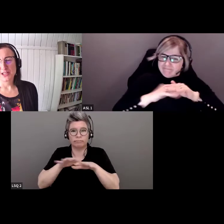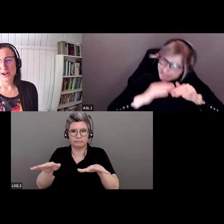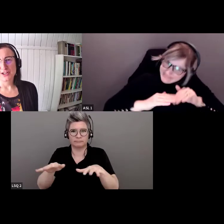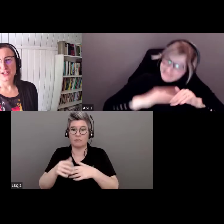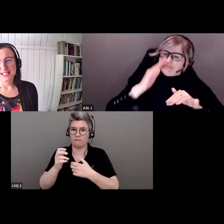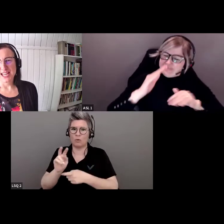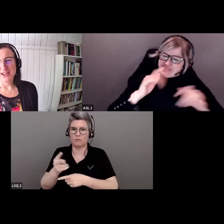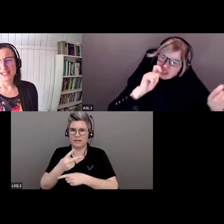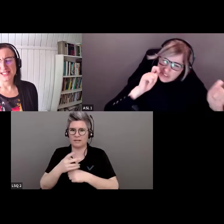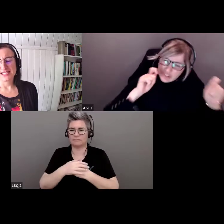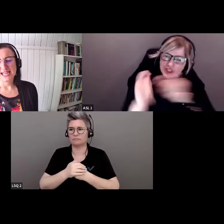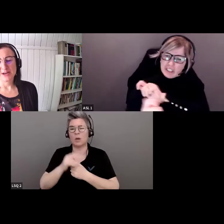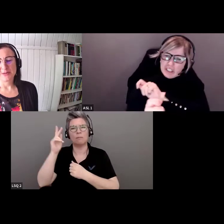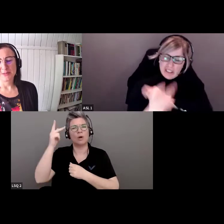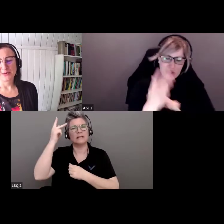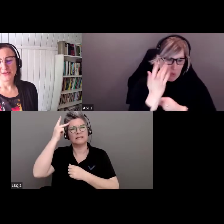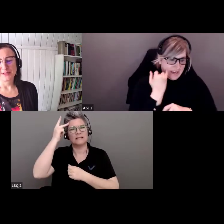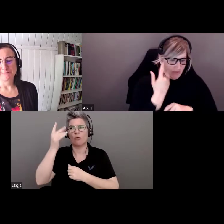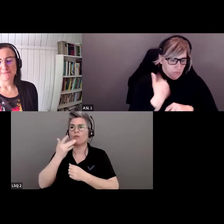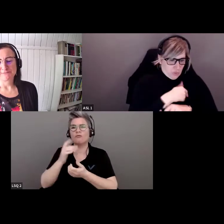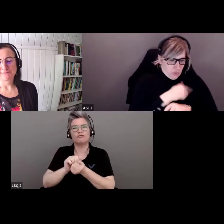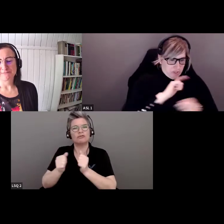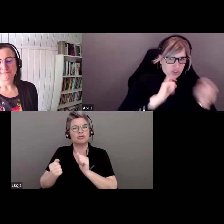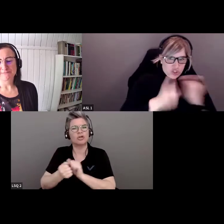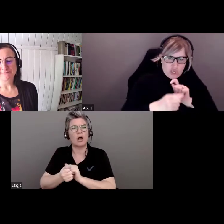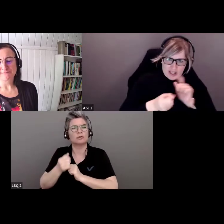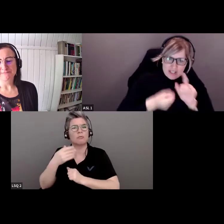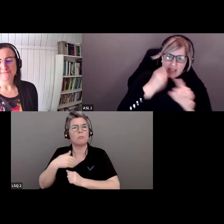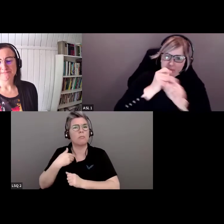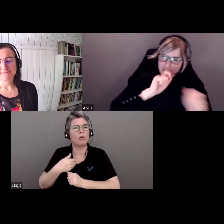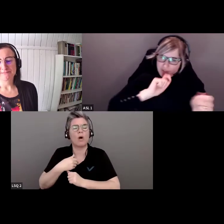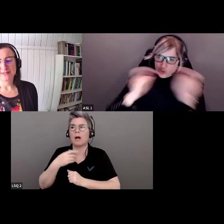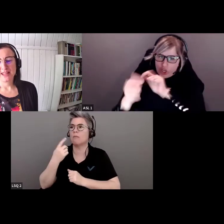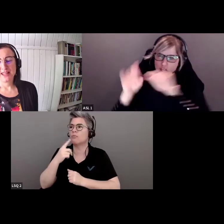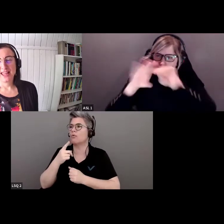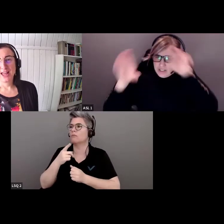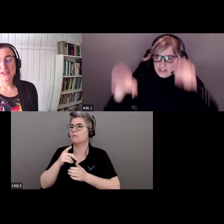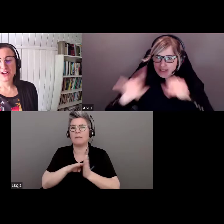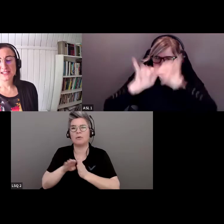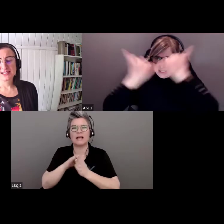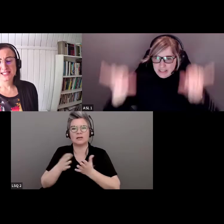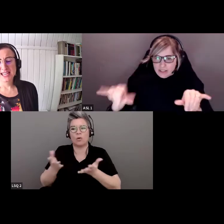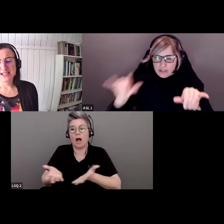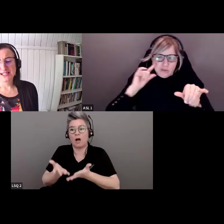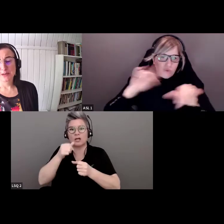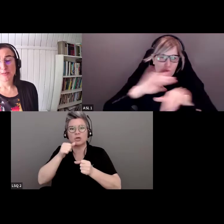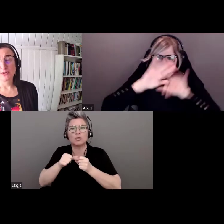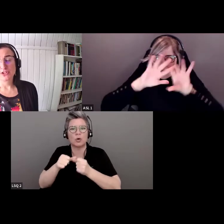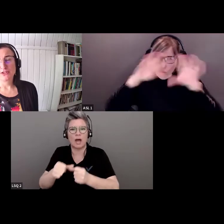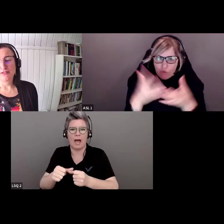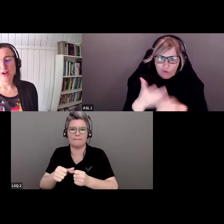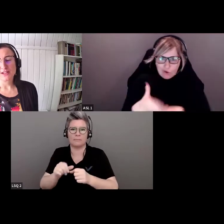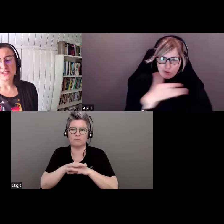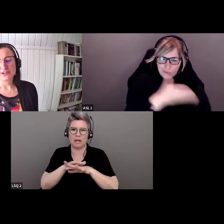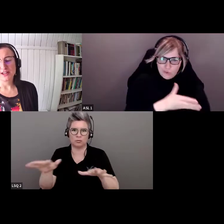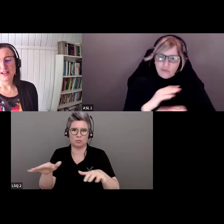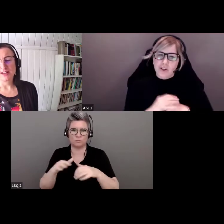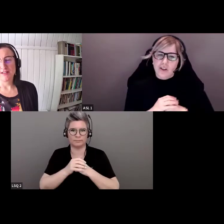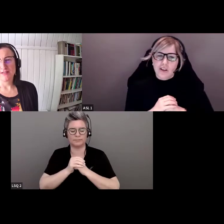souhaitons changer les politiques pour encourager des améliorations durables à grande échelle.